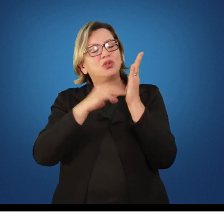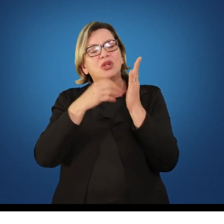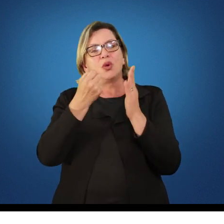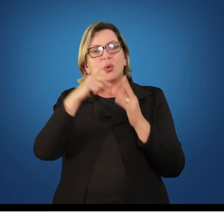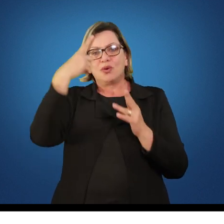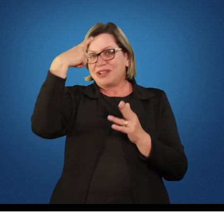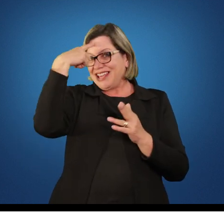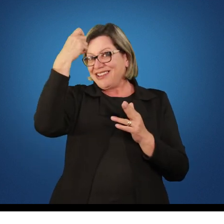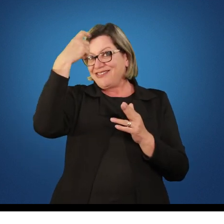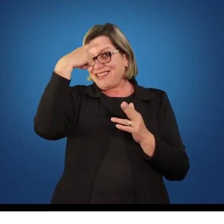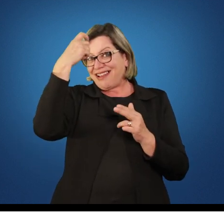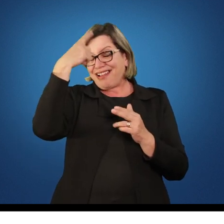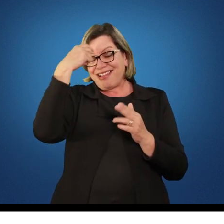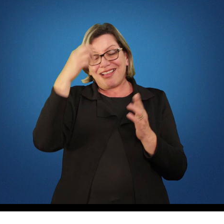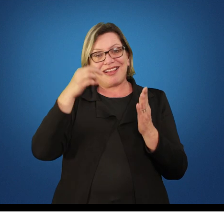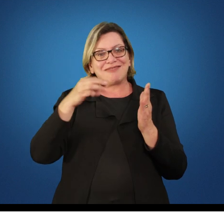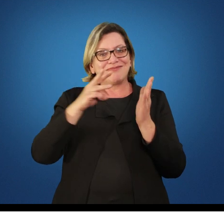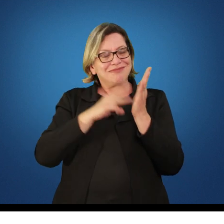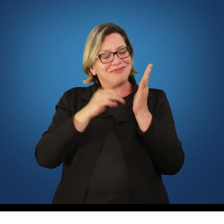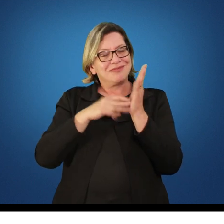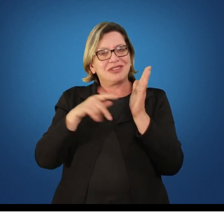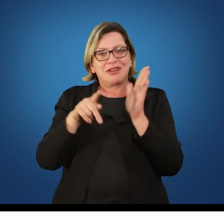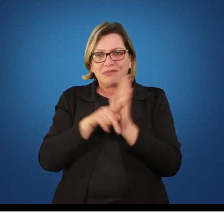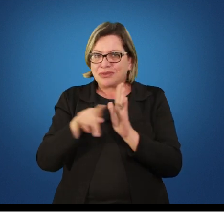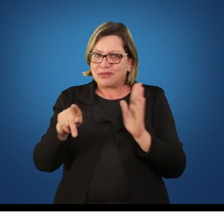será válido desde que tenha competência para tal.